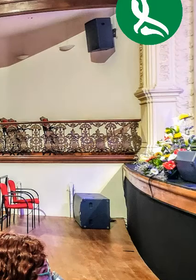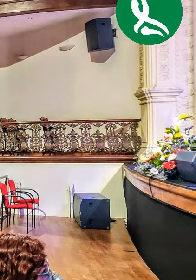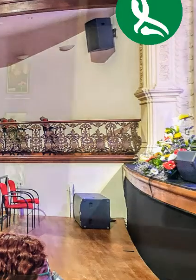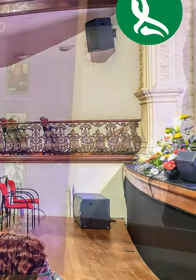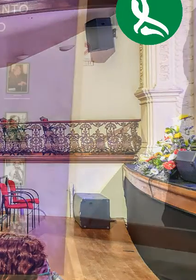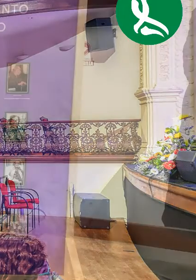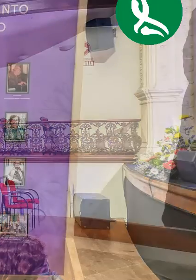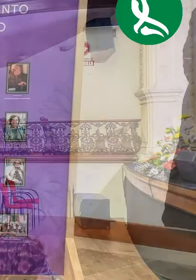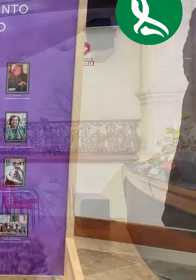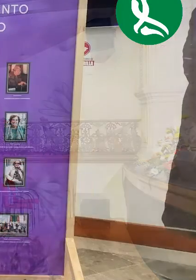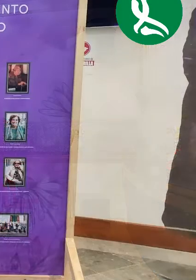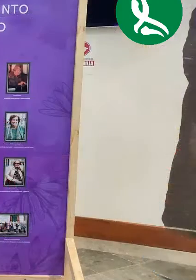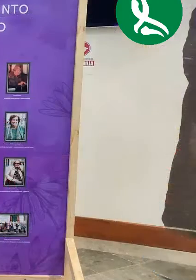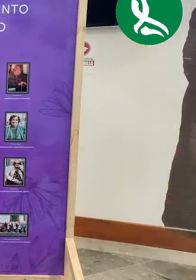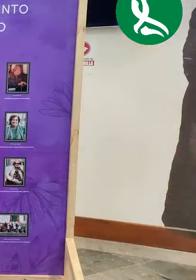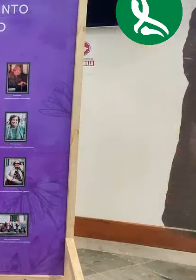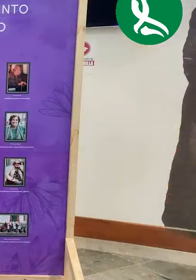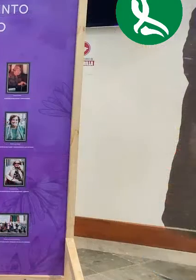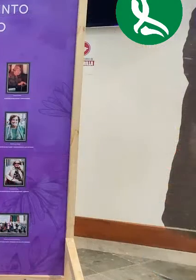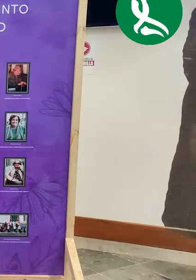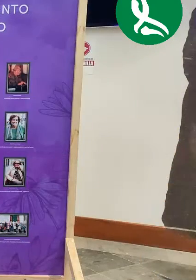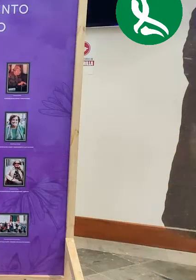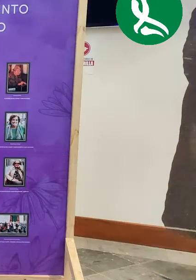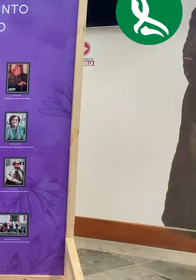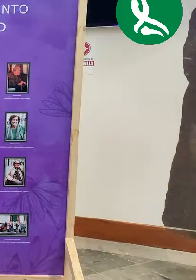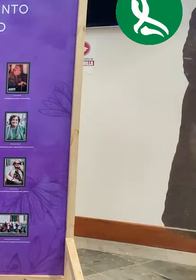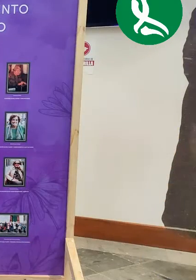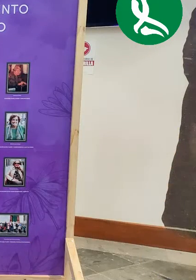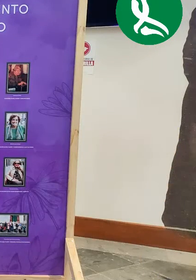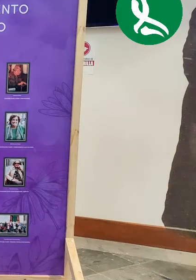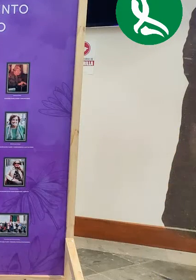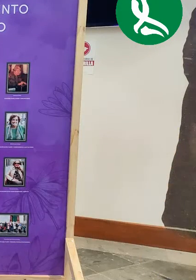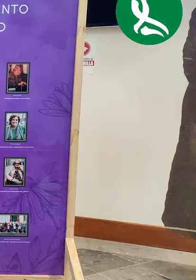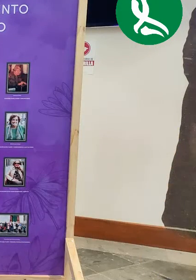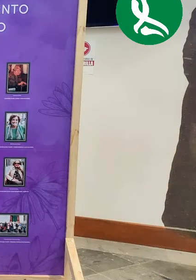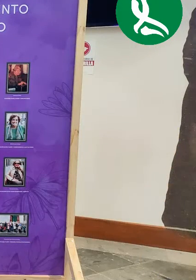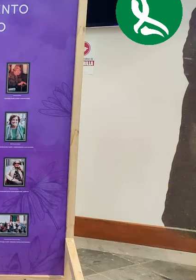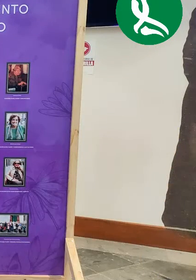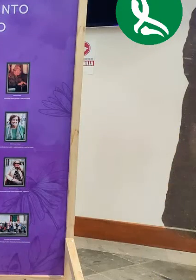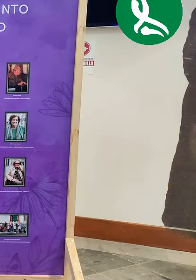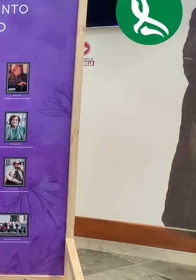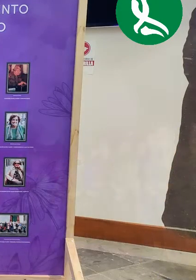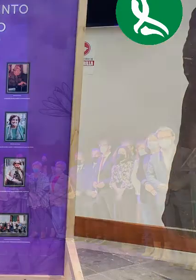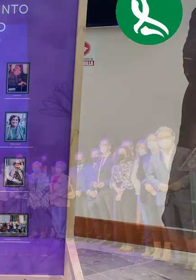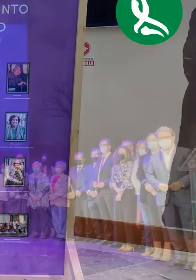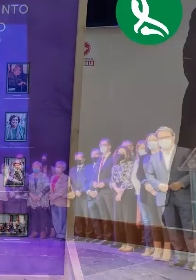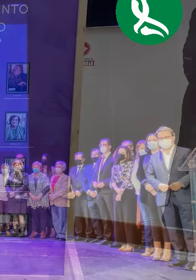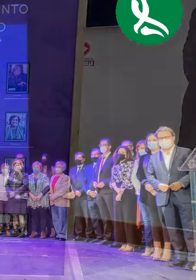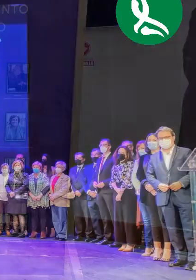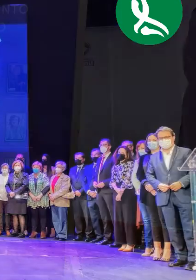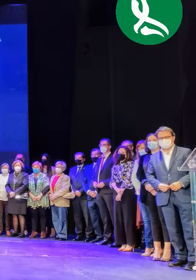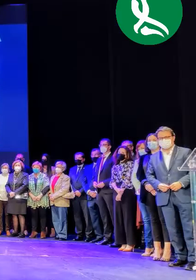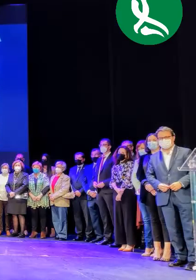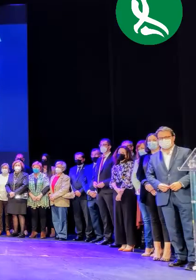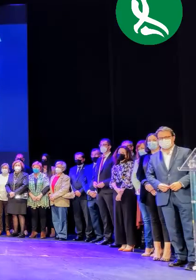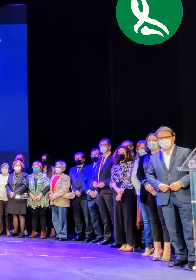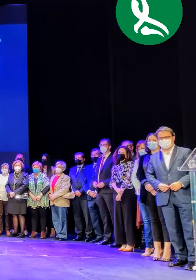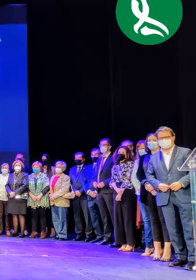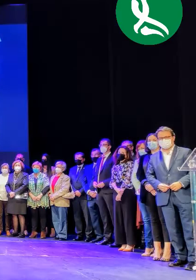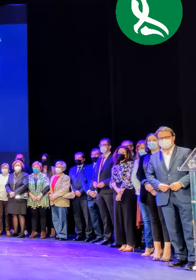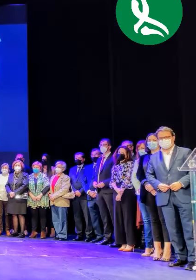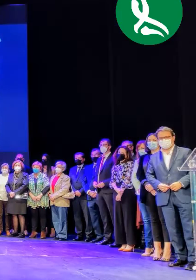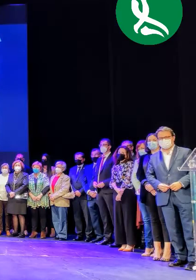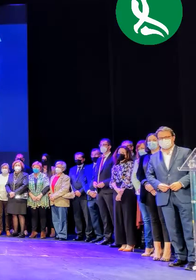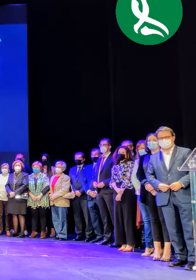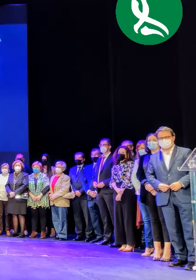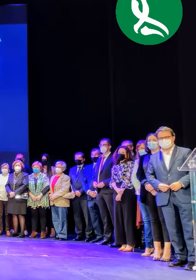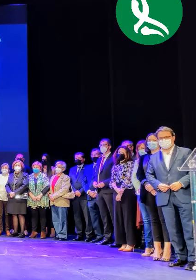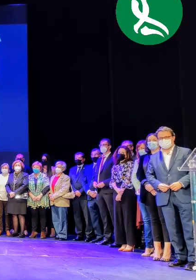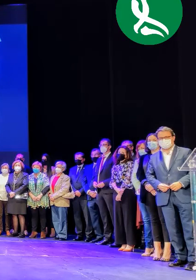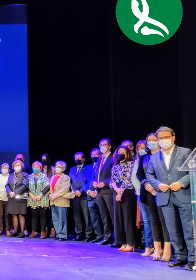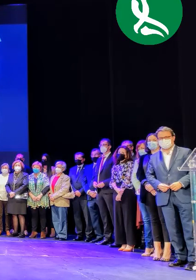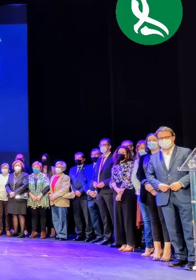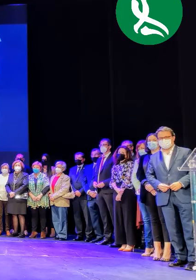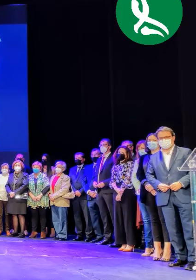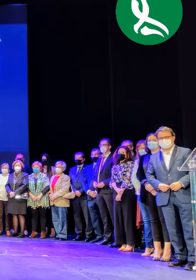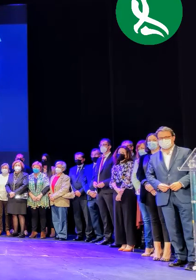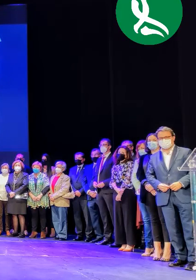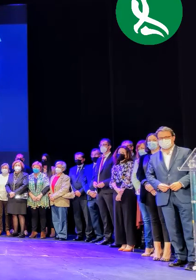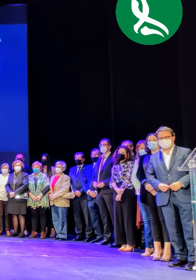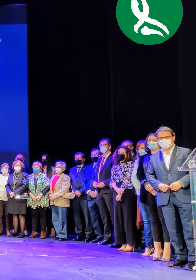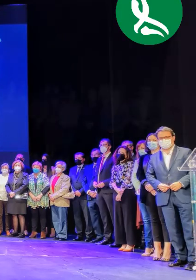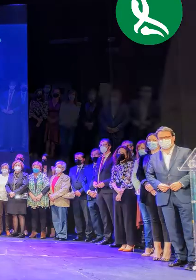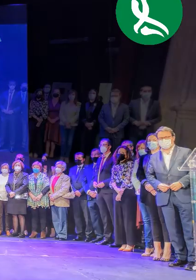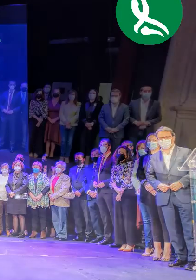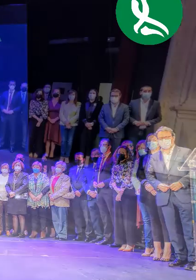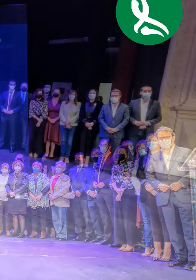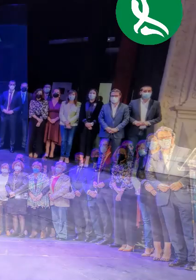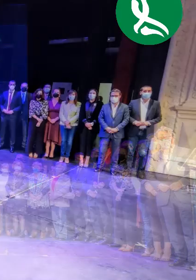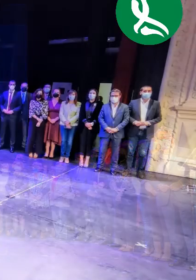por escribir esta historia tan bonita para Santa Cruz de la Palma. Hacer mejor la vida de las personas que nos necesitan. Sigamos